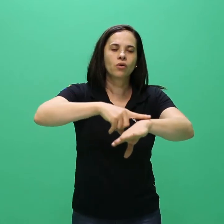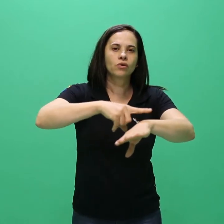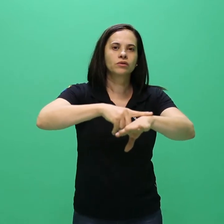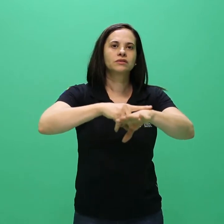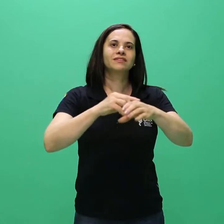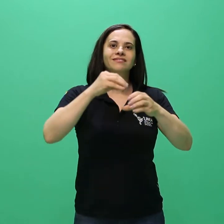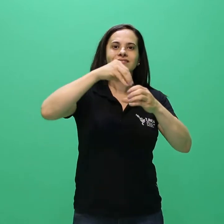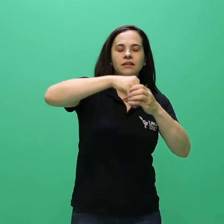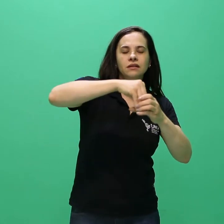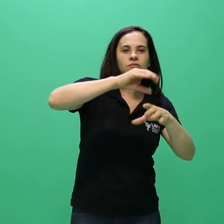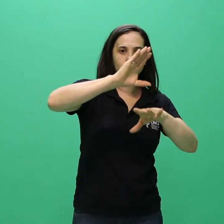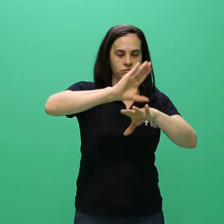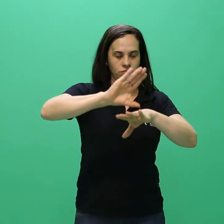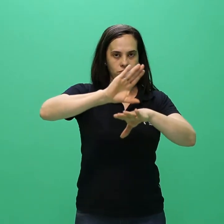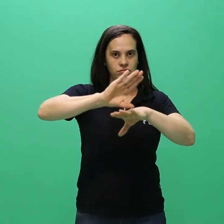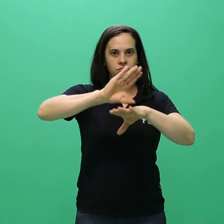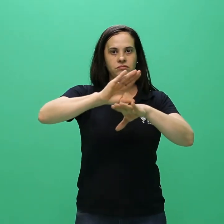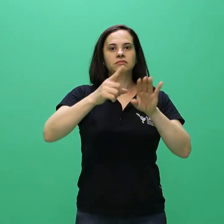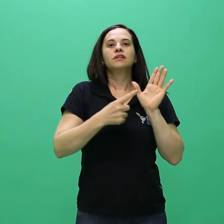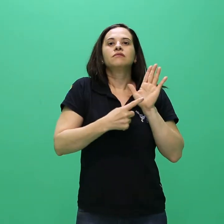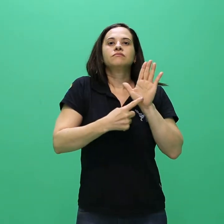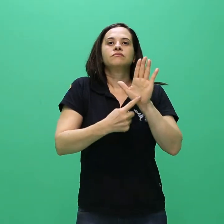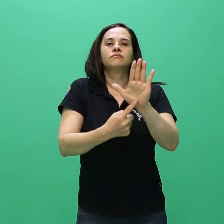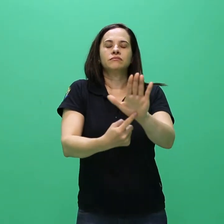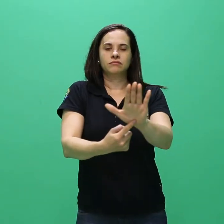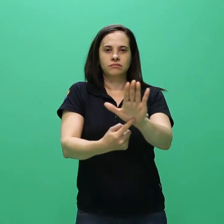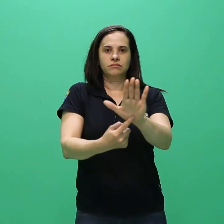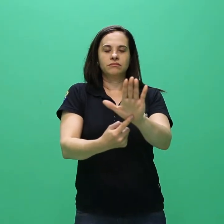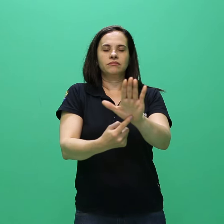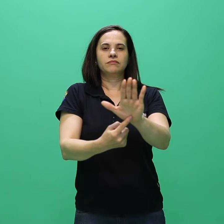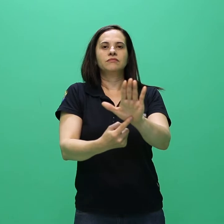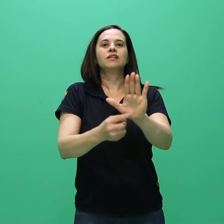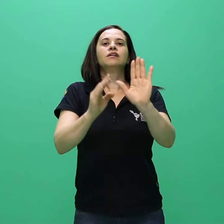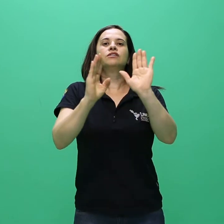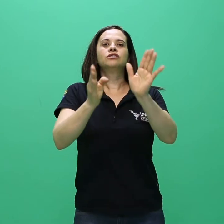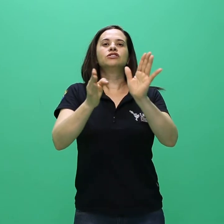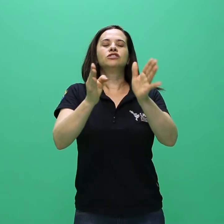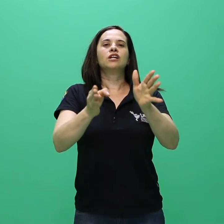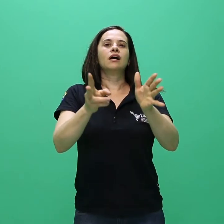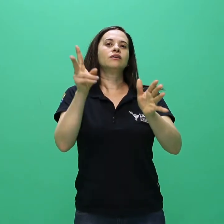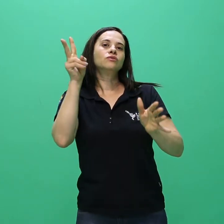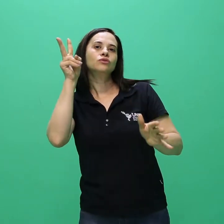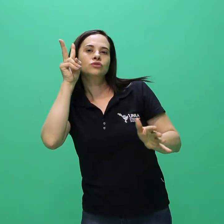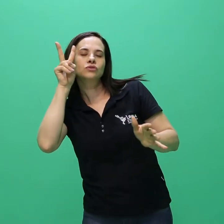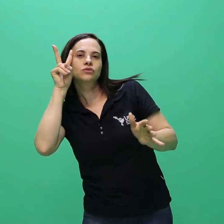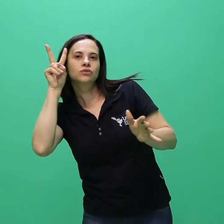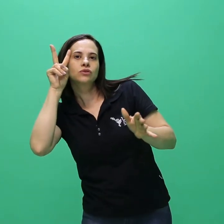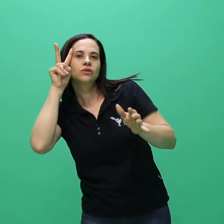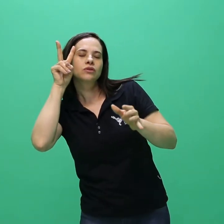graduação da Unila. 4.5 A classificação dos